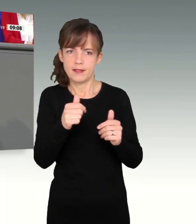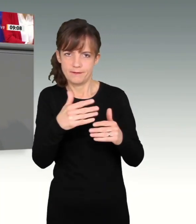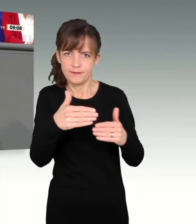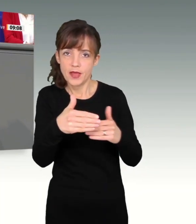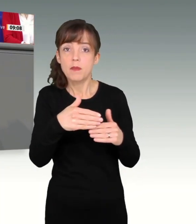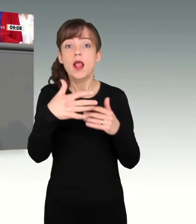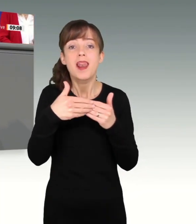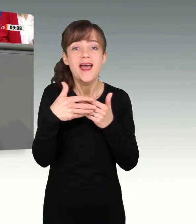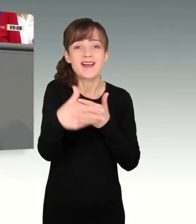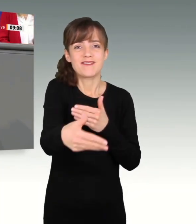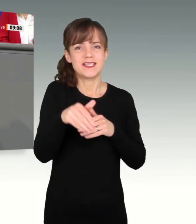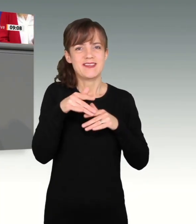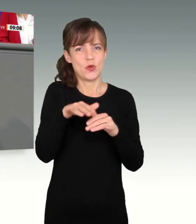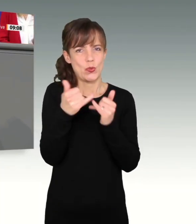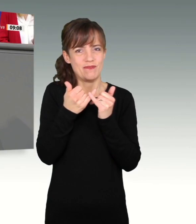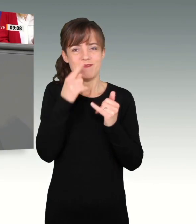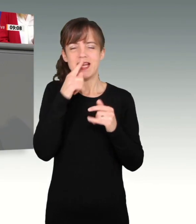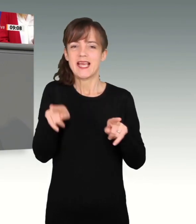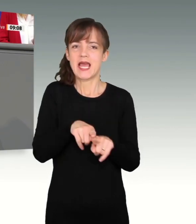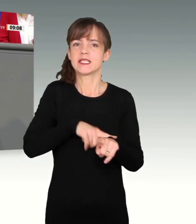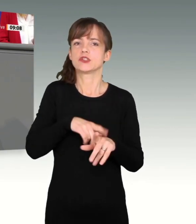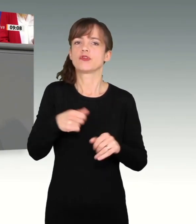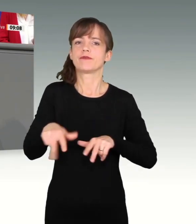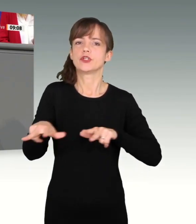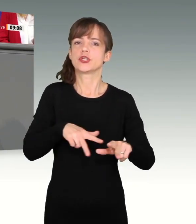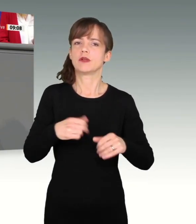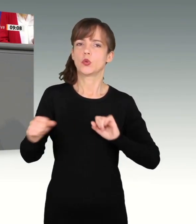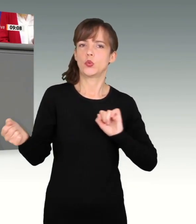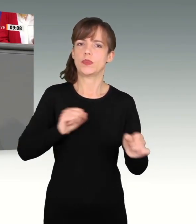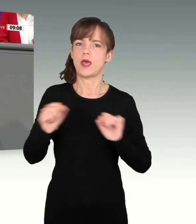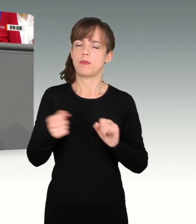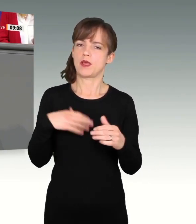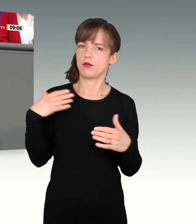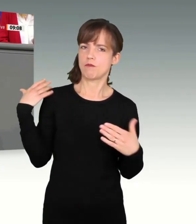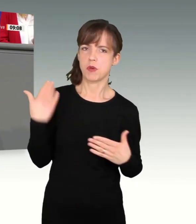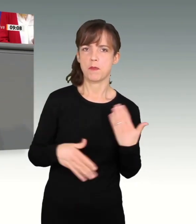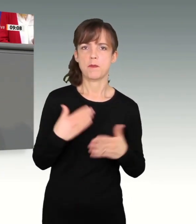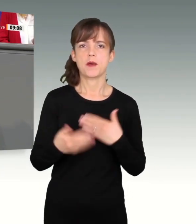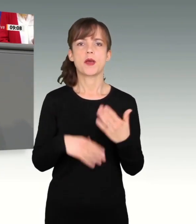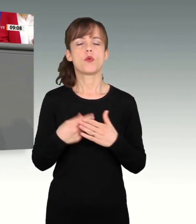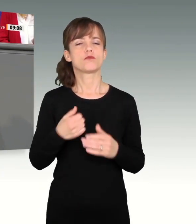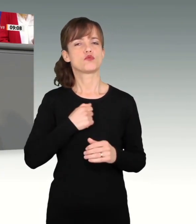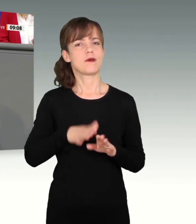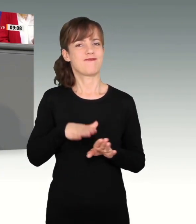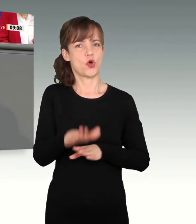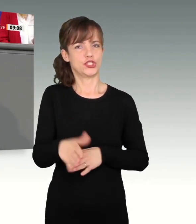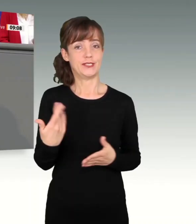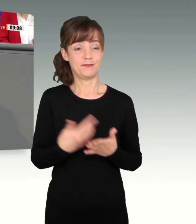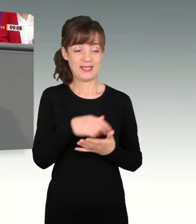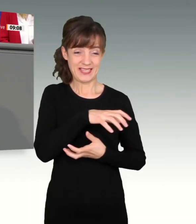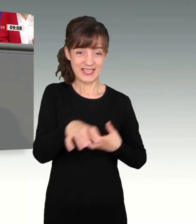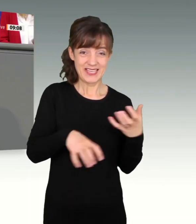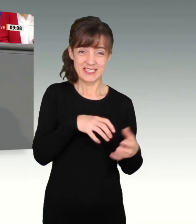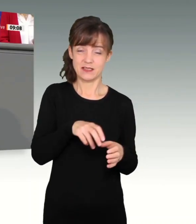wir damit zugleich eine wirtschaftliche Dynamik entfachen und mehr Fortschritt wagen. Es geht um den Weg aus der Krise und wirtschaftlichen